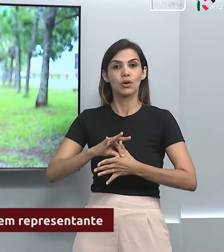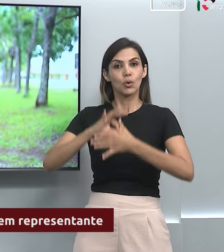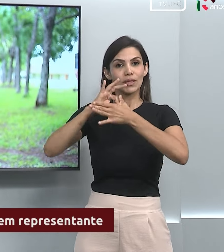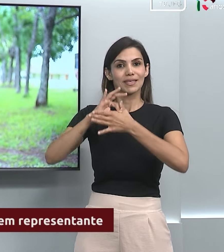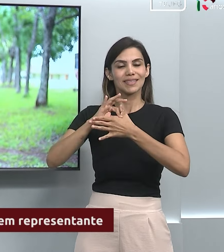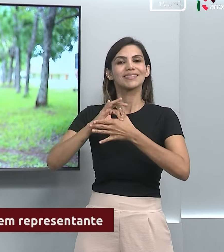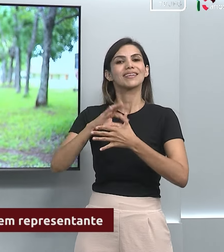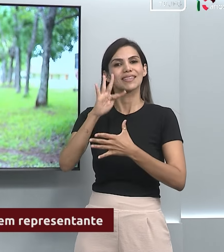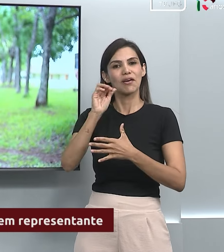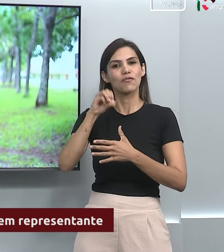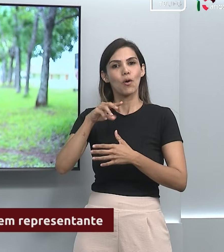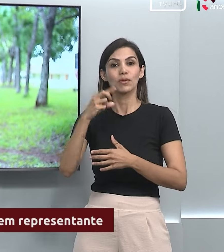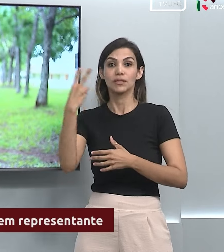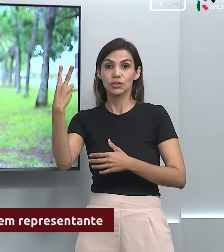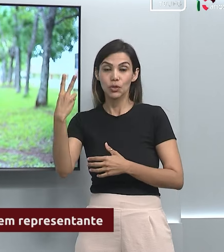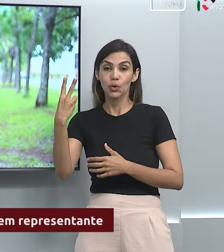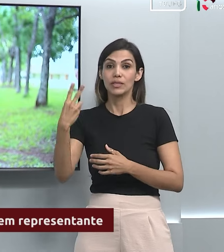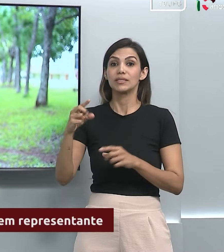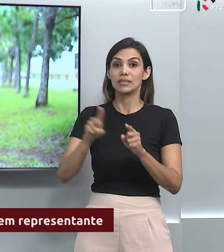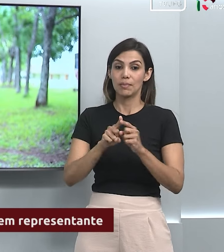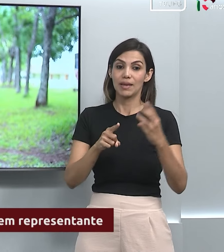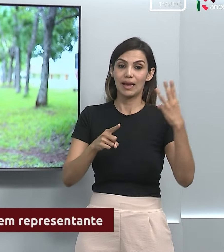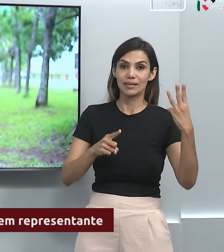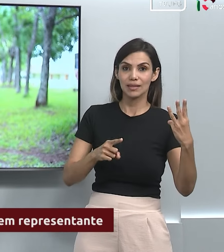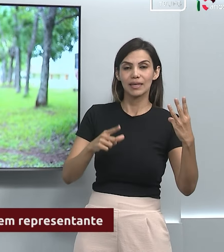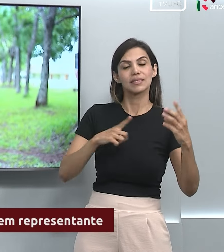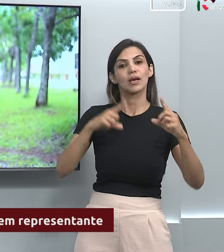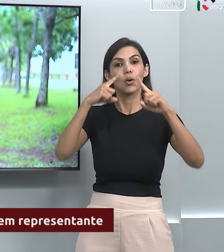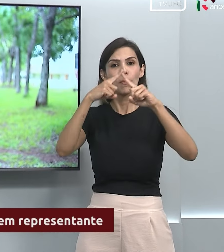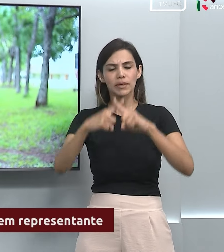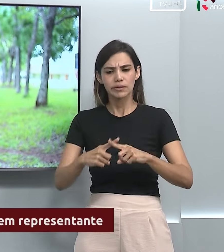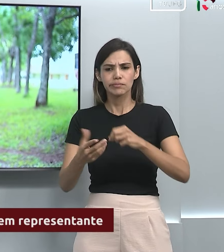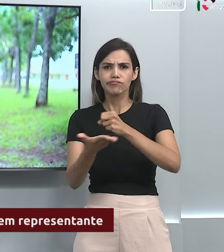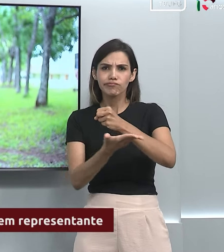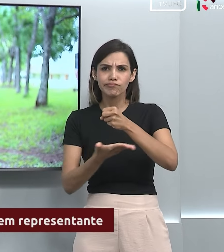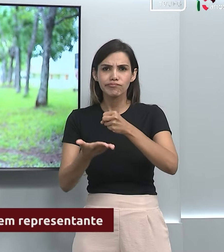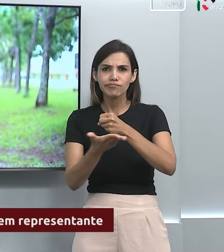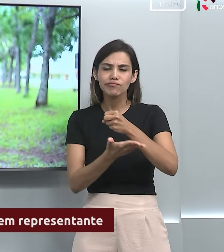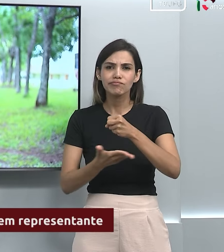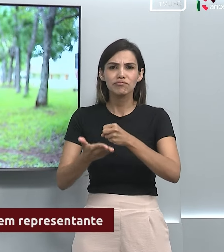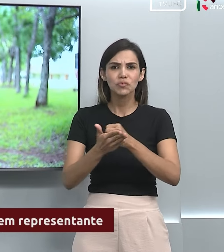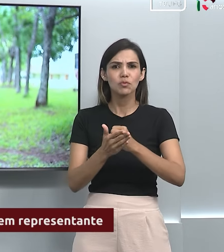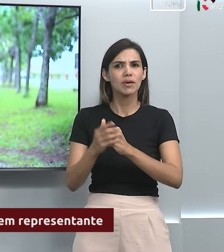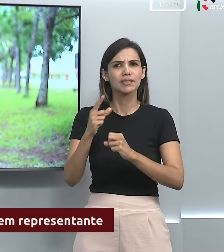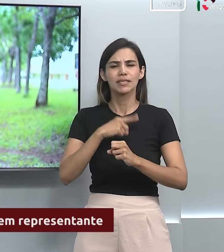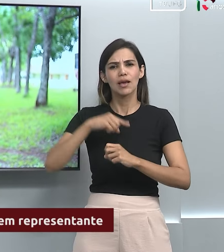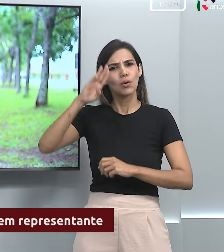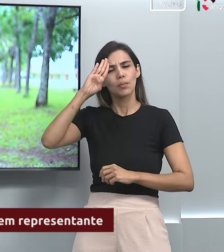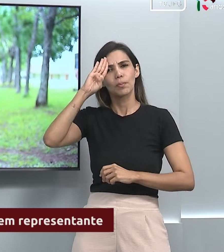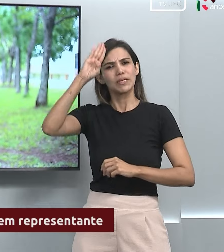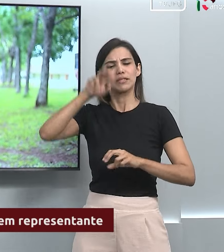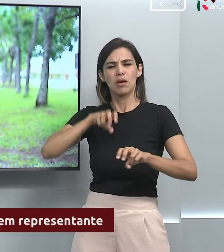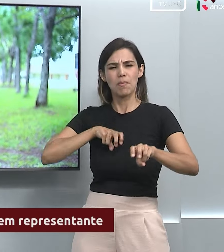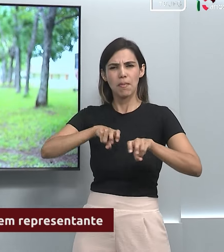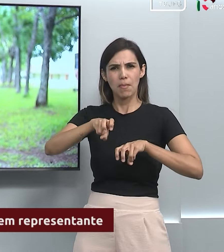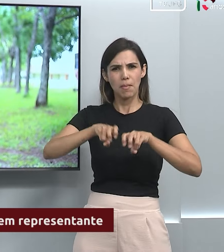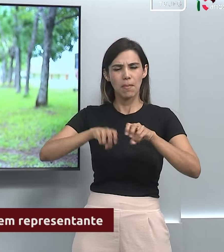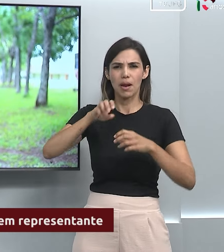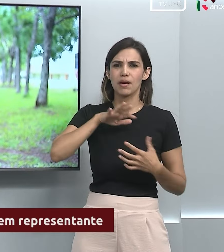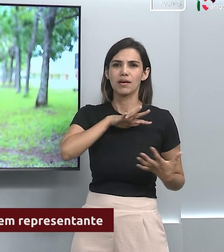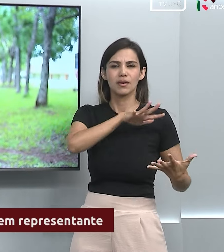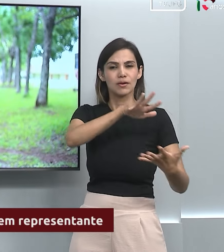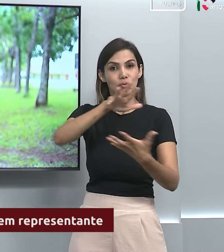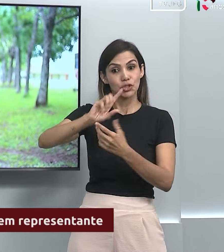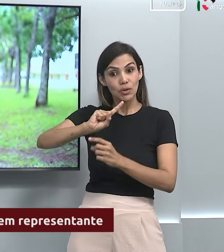2. A Fórmula 2 e a Fórmula 3 são competições de base que precedem a elite do automobilismo mundial, que é a Fórmula 1.